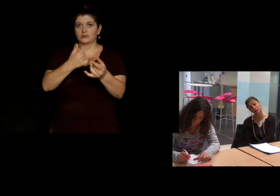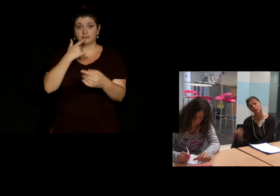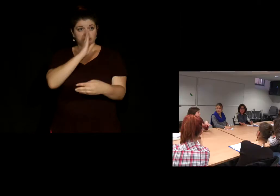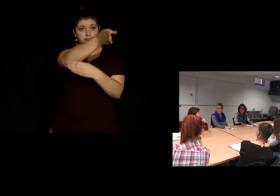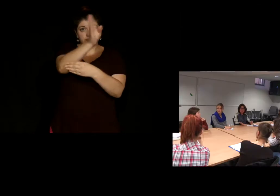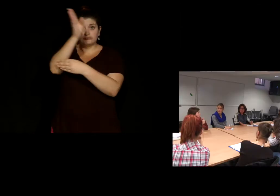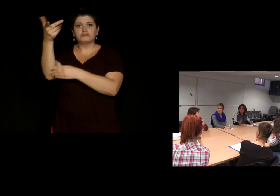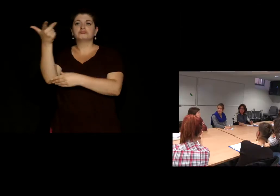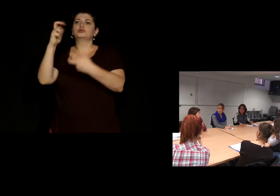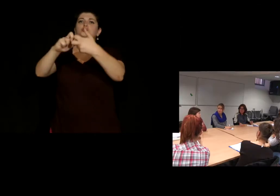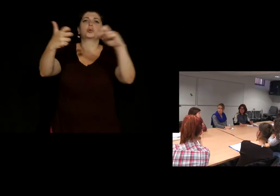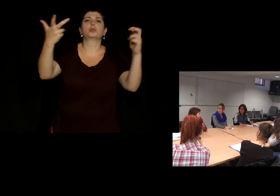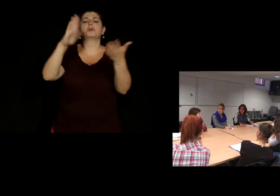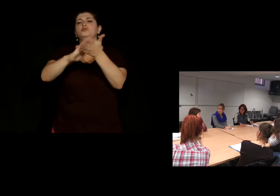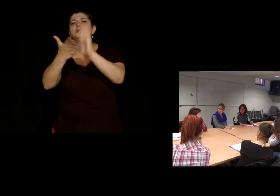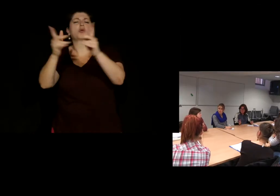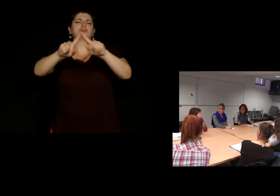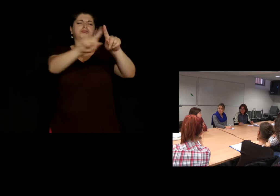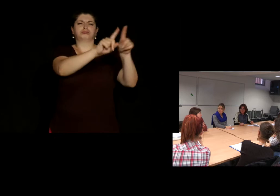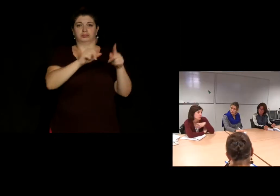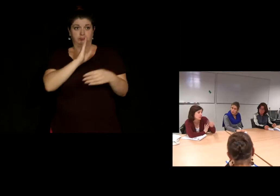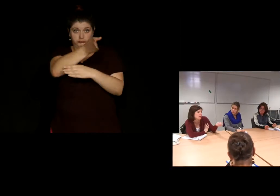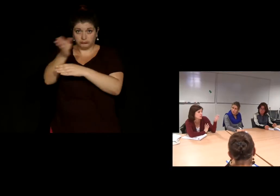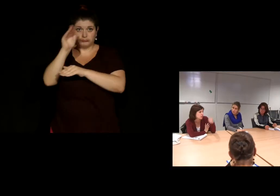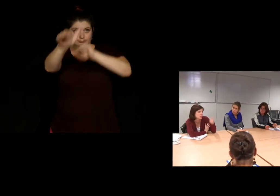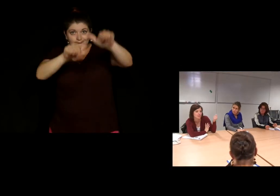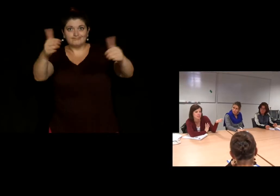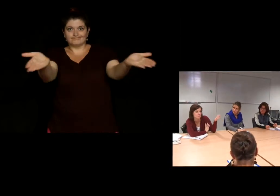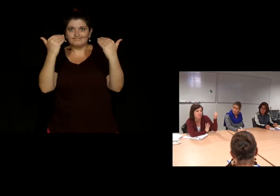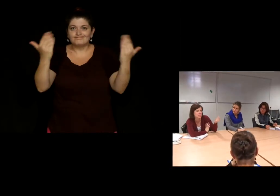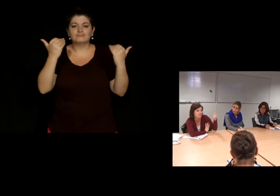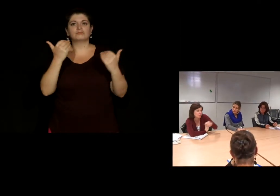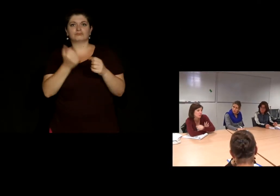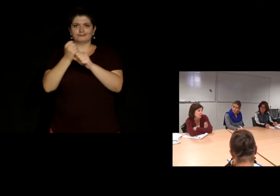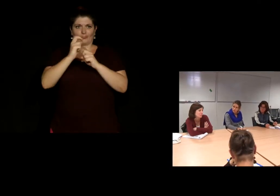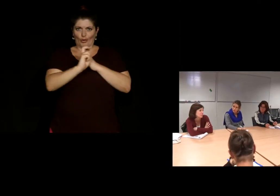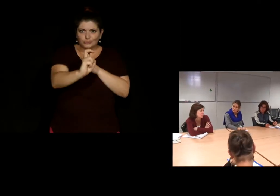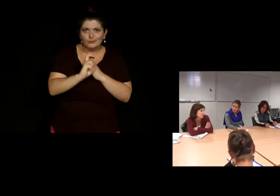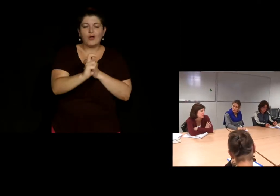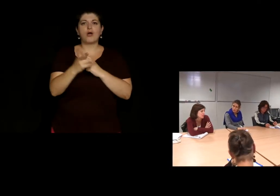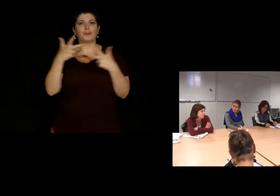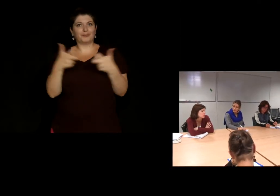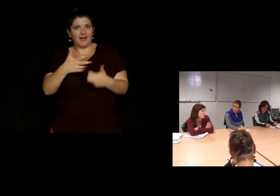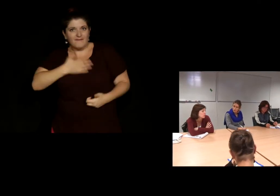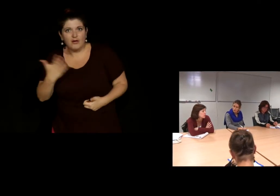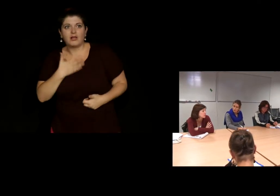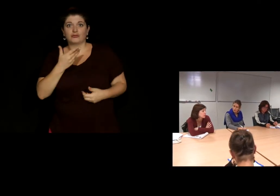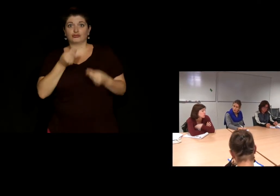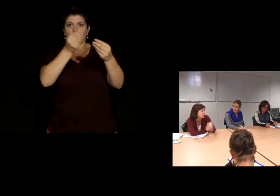les équipes d'accueil on a dit qu'il avait tout un travail à faire aussi de sensibilisation aller chercher les publics dans les différentes structures peut-être